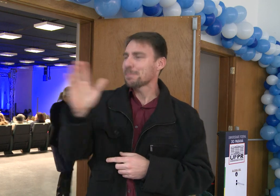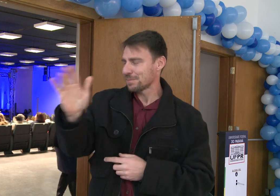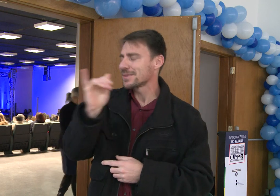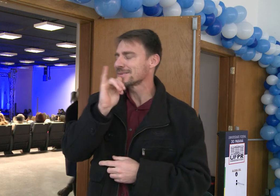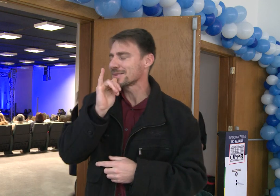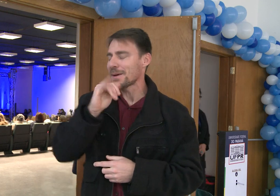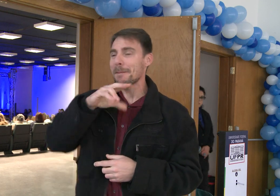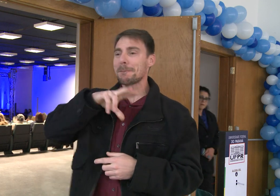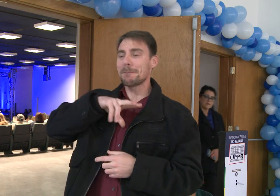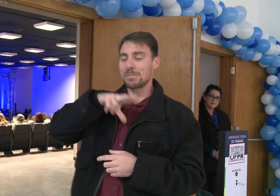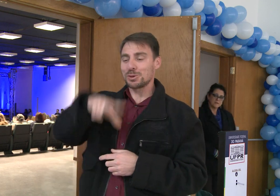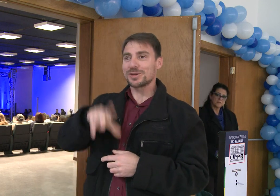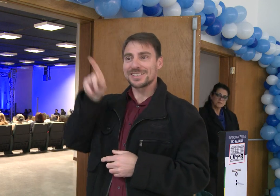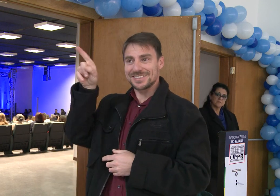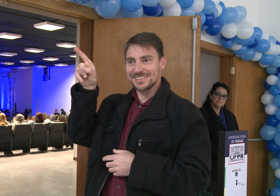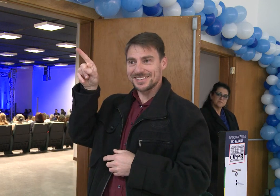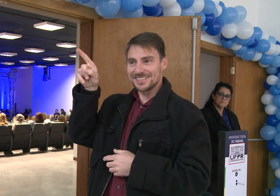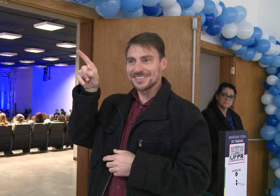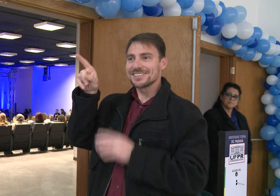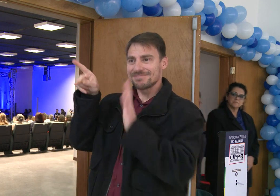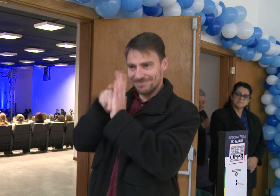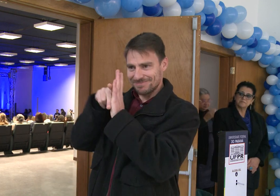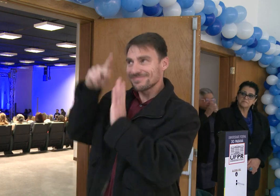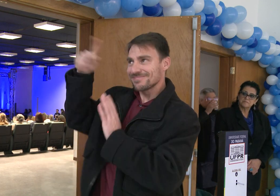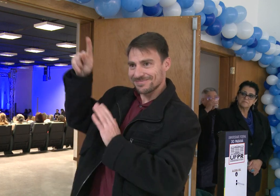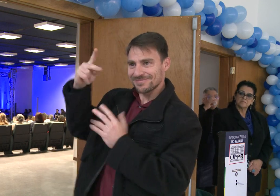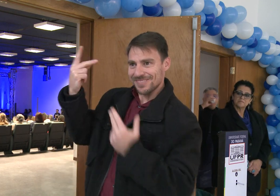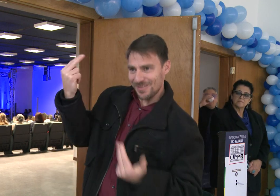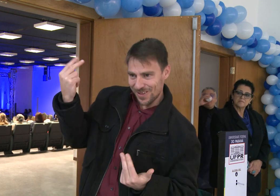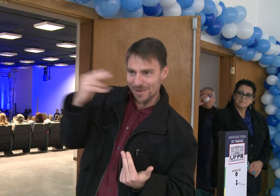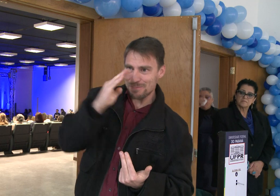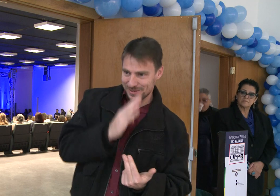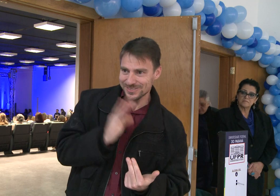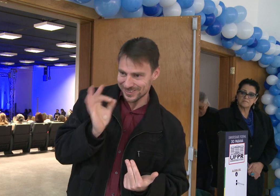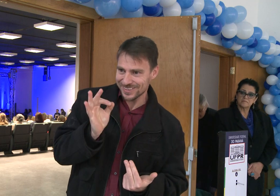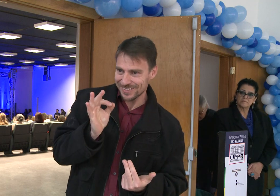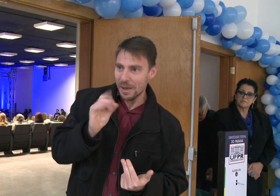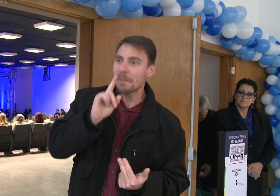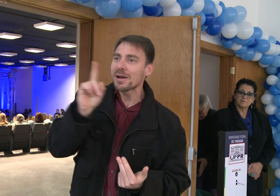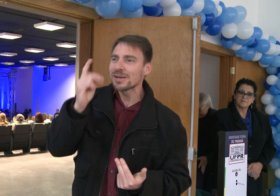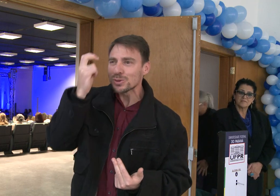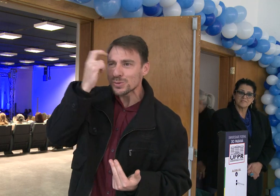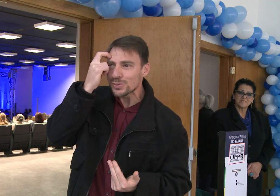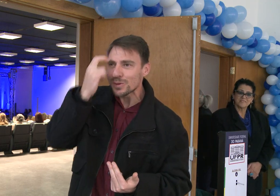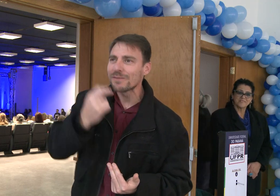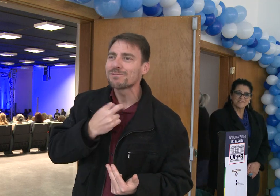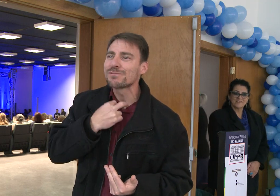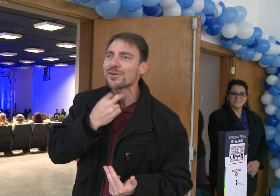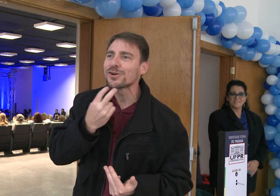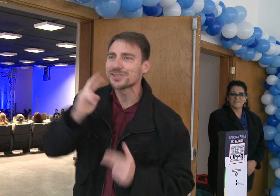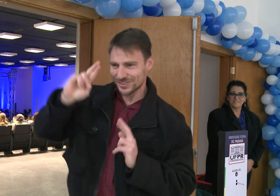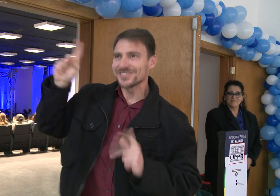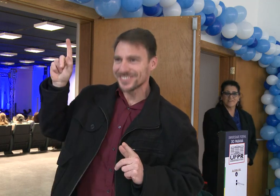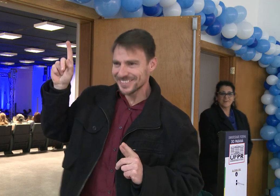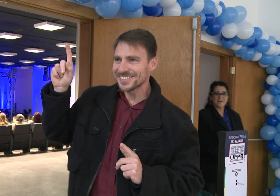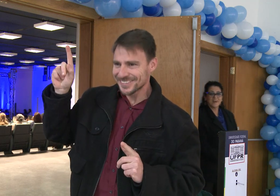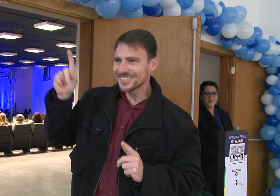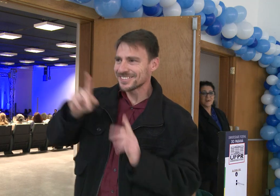entende que é. Na própria Portugal, é diferente. A cultura, a voz é diferente. Tem suas ondulações,